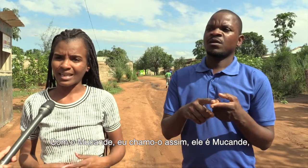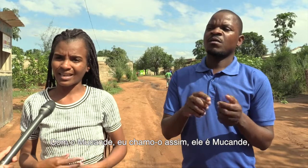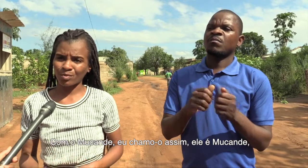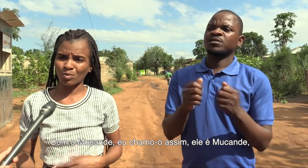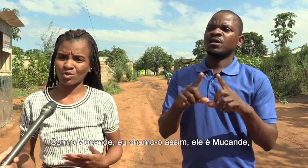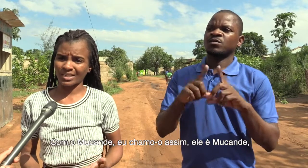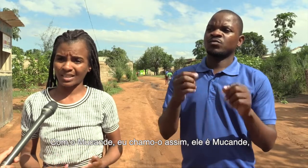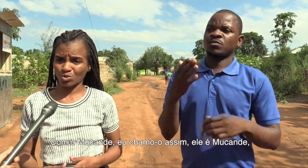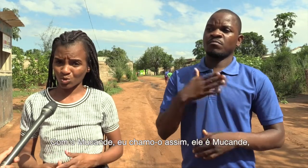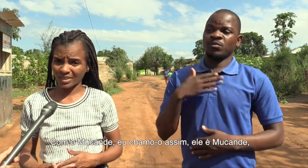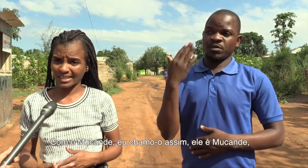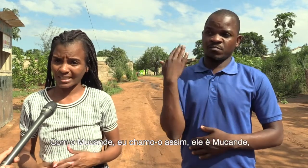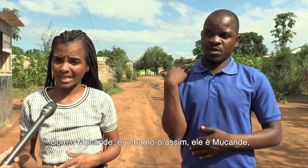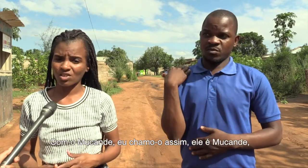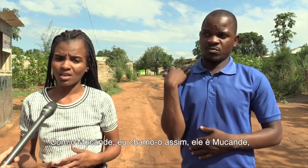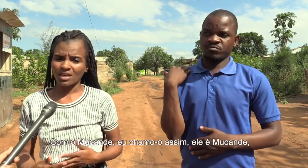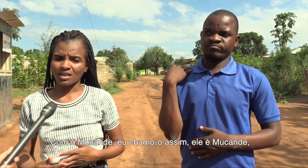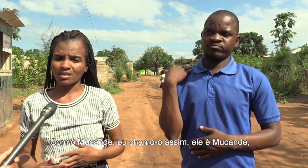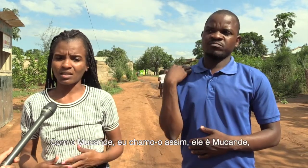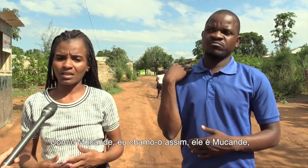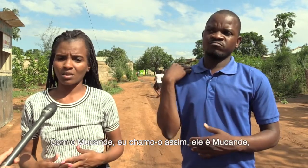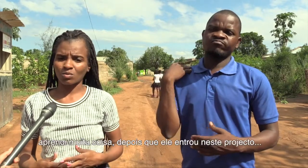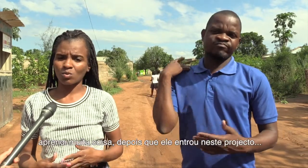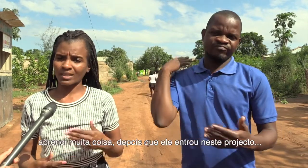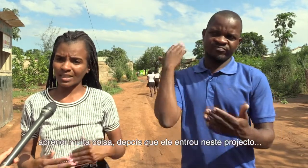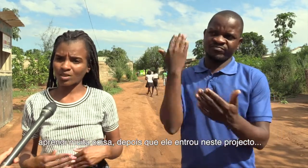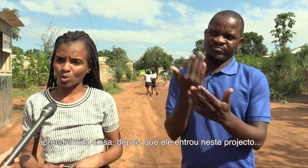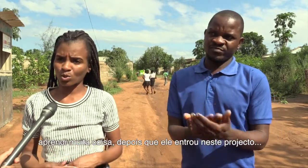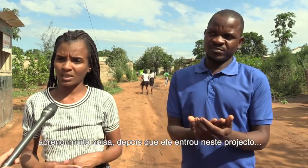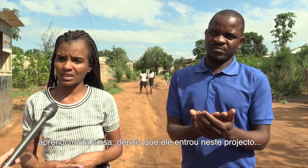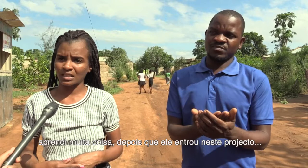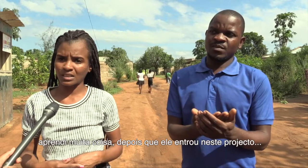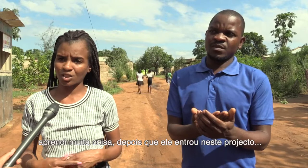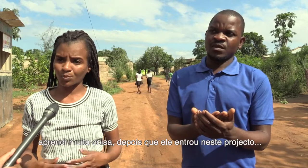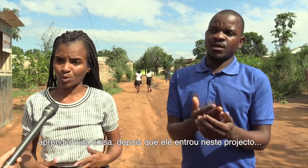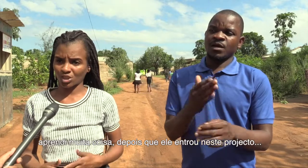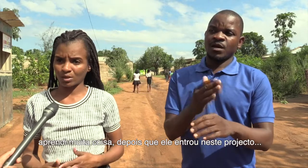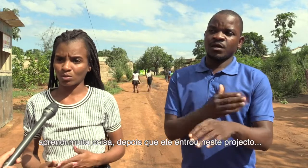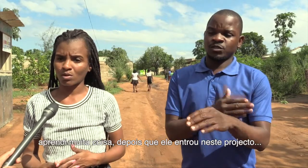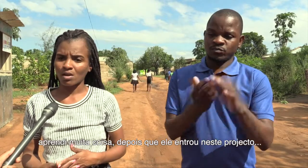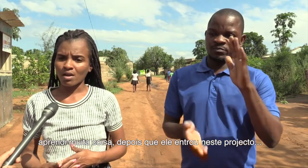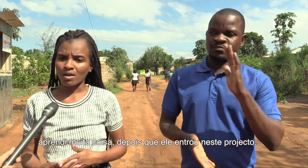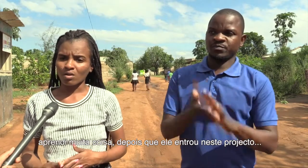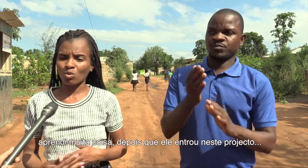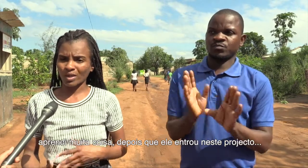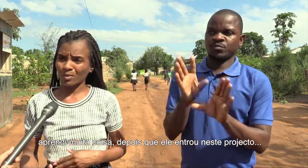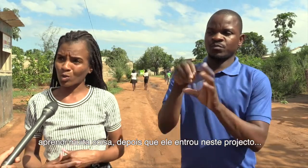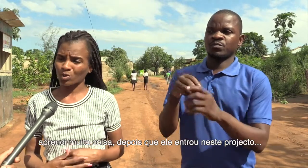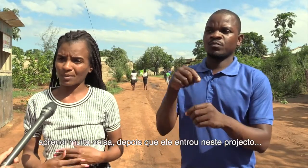Ele é meu irmão já desde 2016. Quando ele entrou neste projeto, com ele eu pude